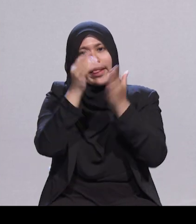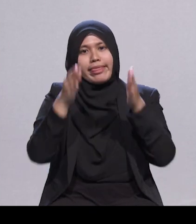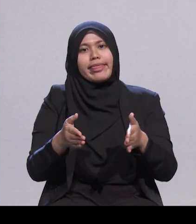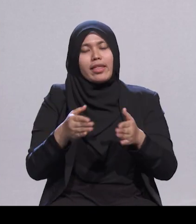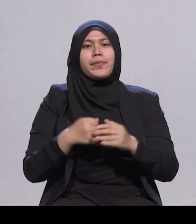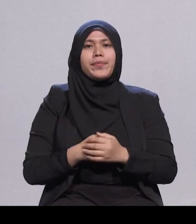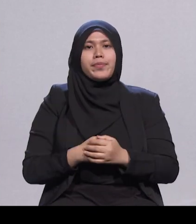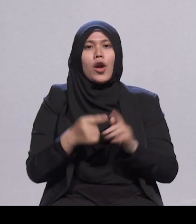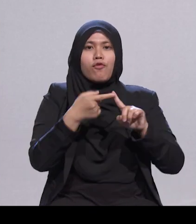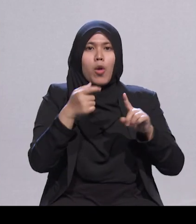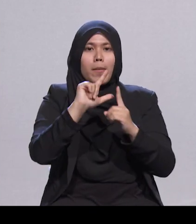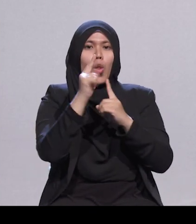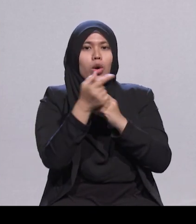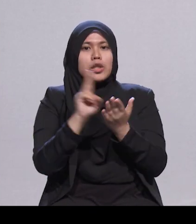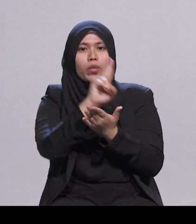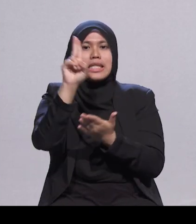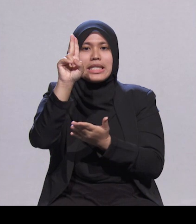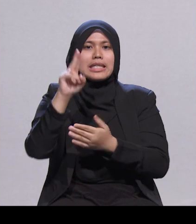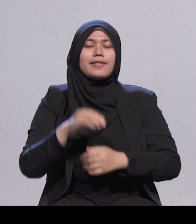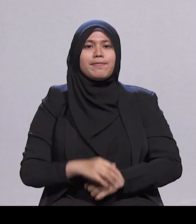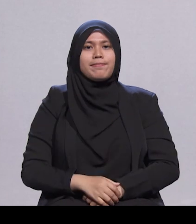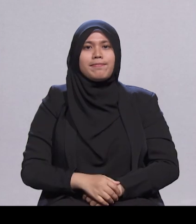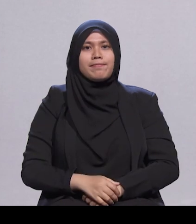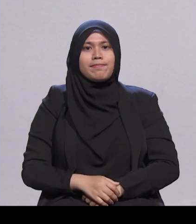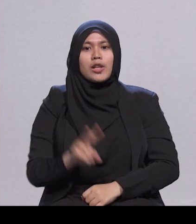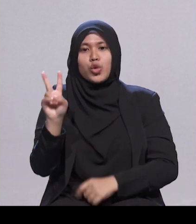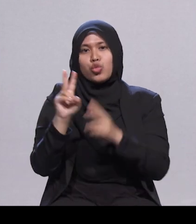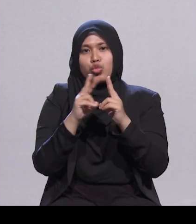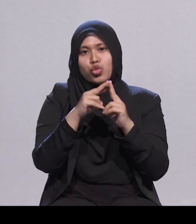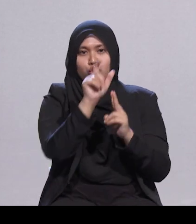Universiti Setempat. Dua daripada mereka menarik perhatian saya.